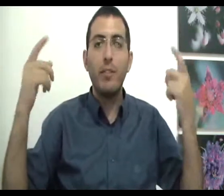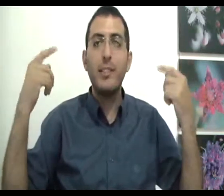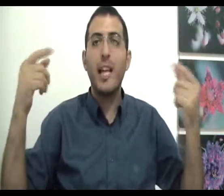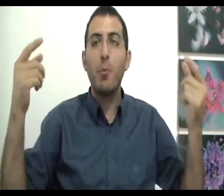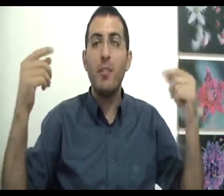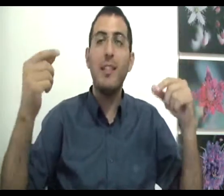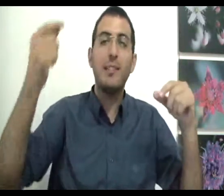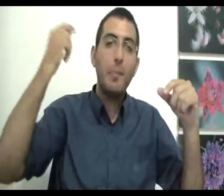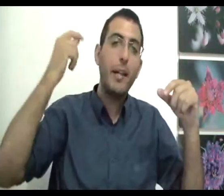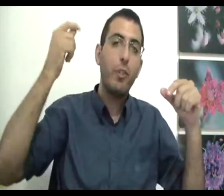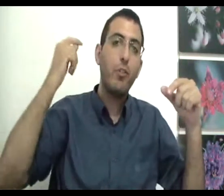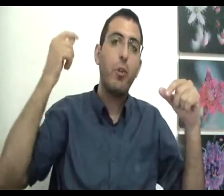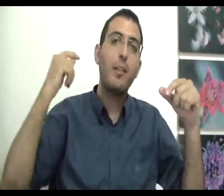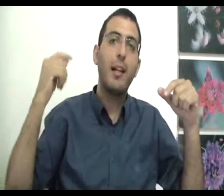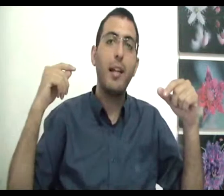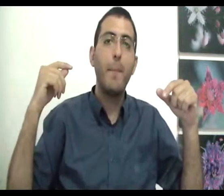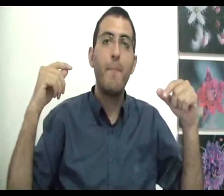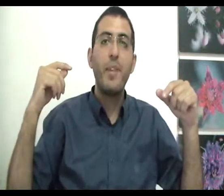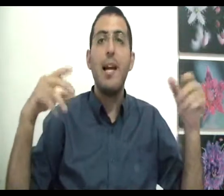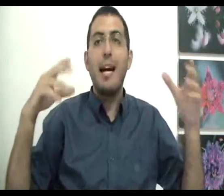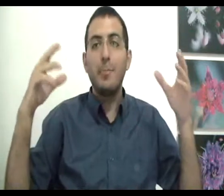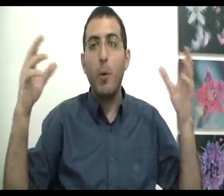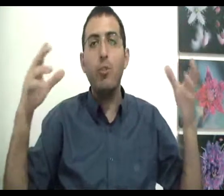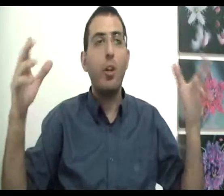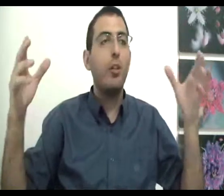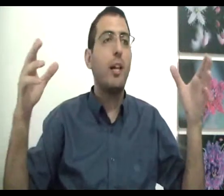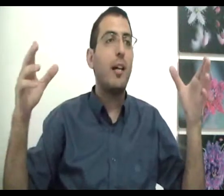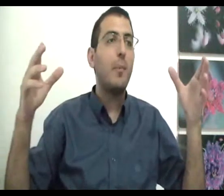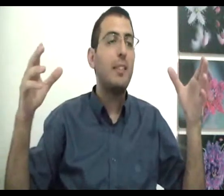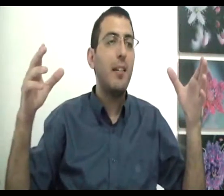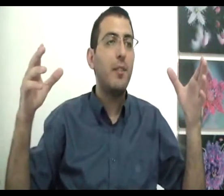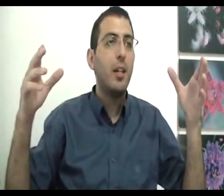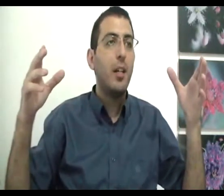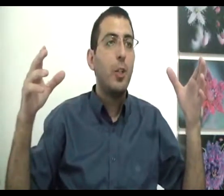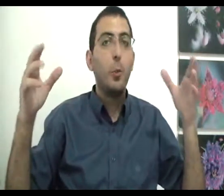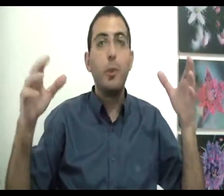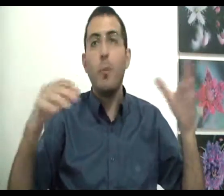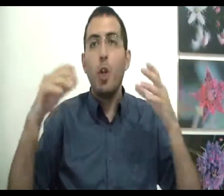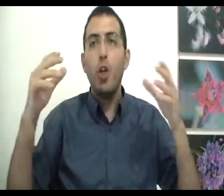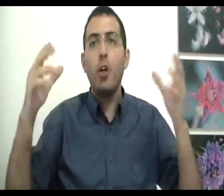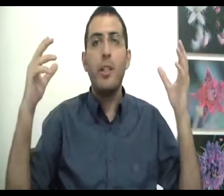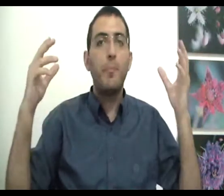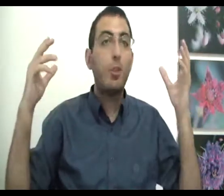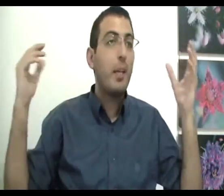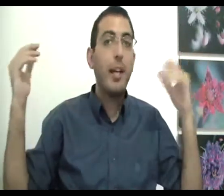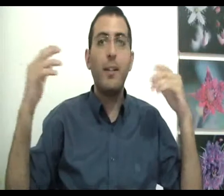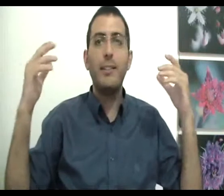הנצחי והוא מבין את הסיבה הראשונה של כל התהליכים אז ברור שיכול להיות אחד כך מצב שהוא פתאום לא פתאום יקרה לו איזה